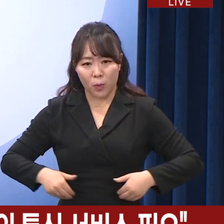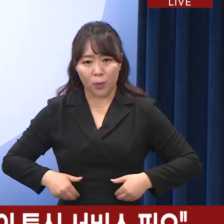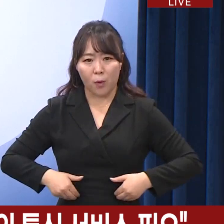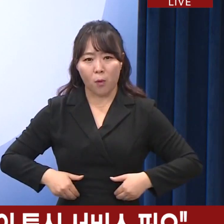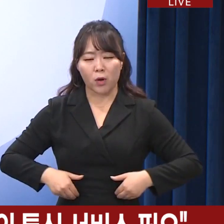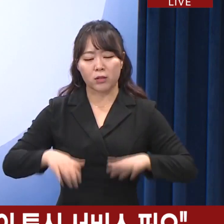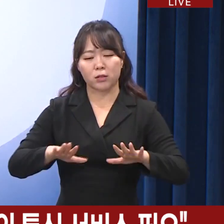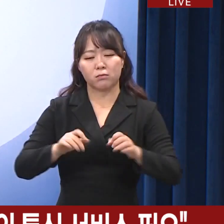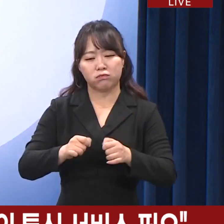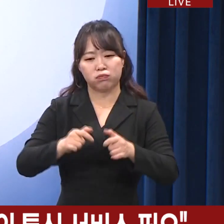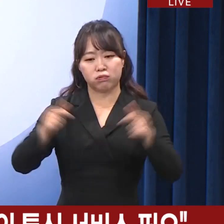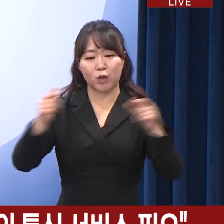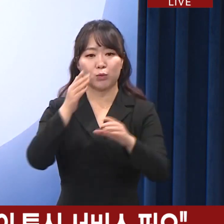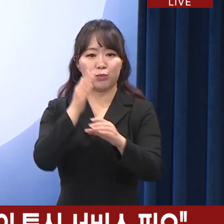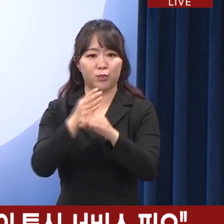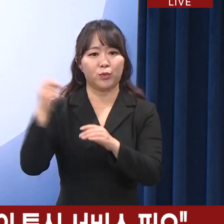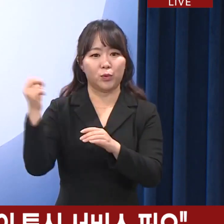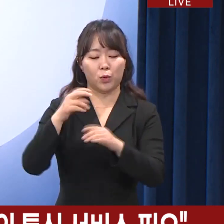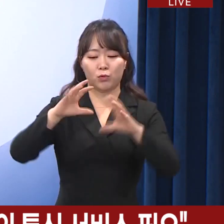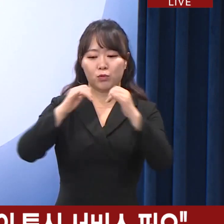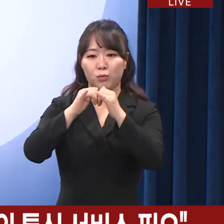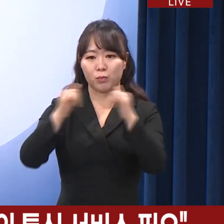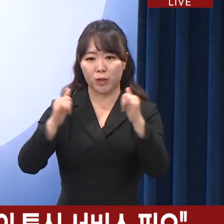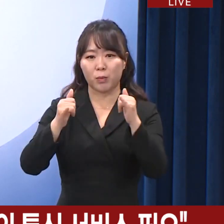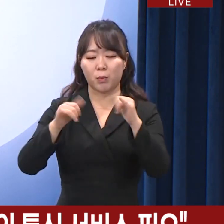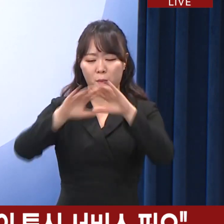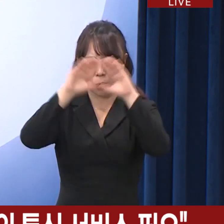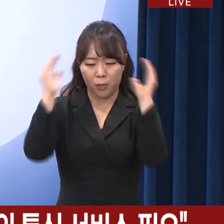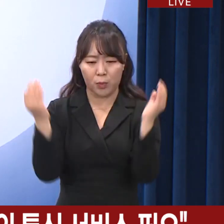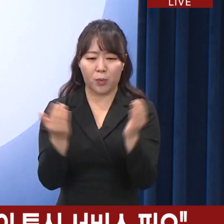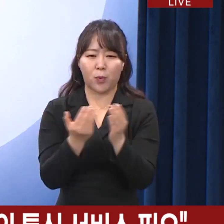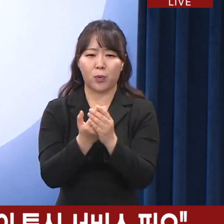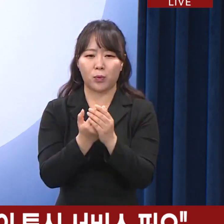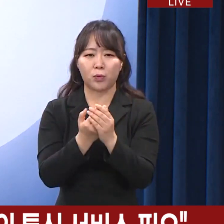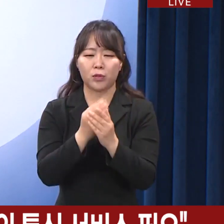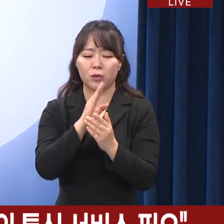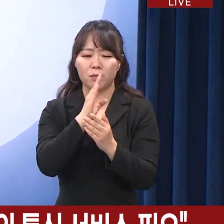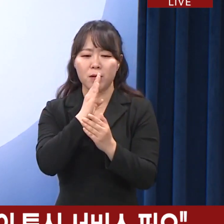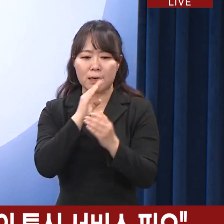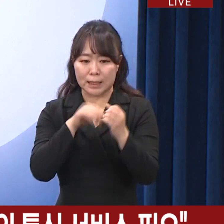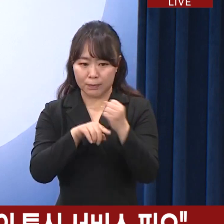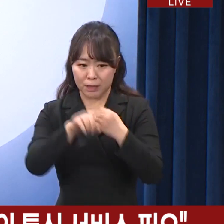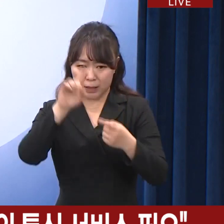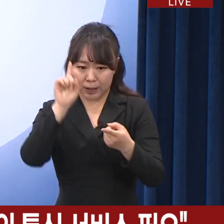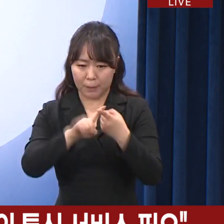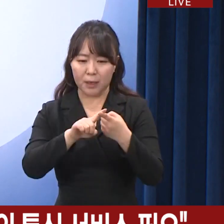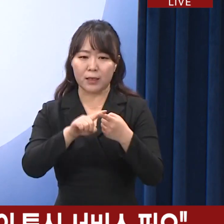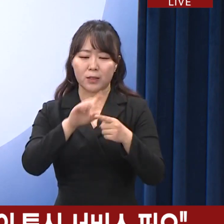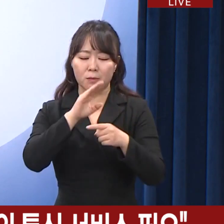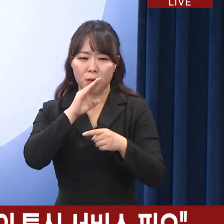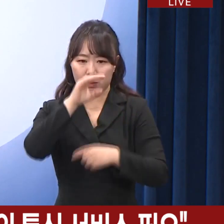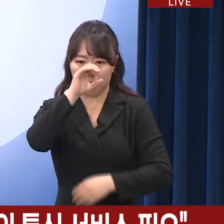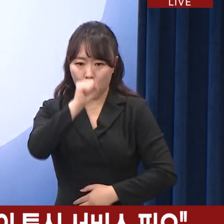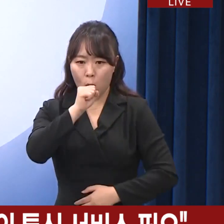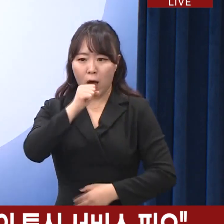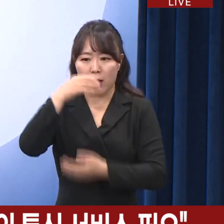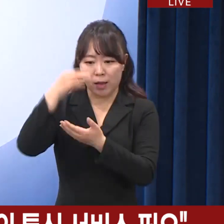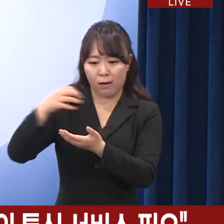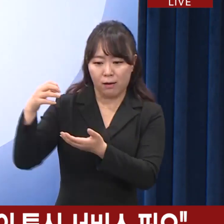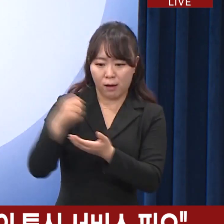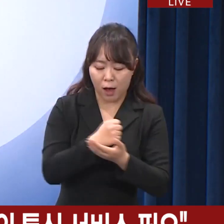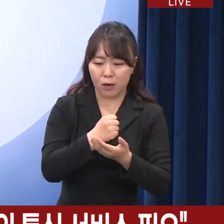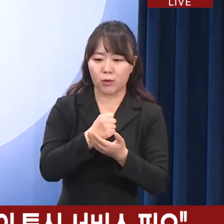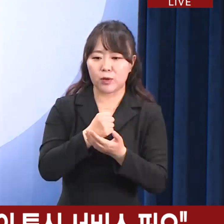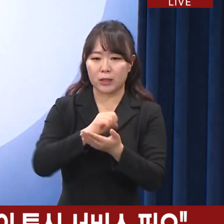강화되고 있으며 국민 누구나 합리적 가격의 통신 서비스를 이용할 수 있는 환경